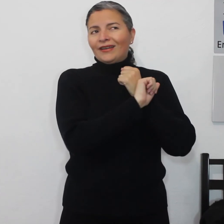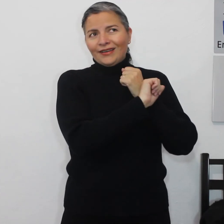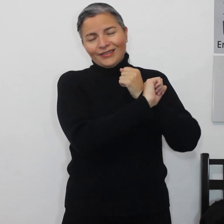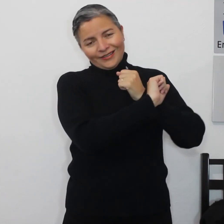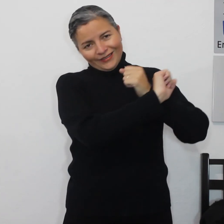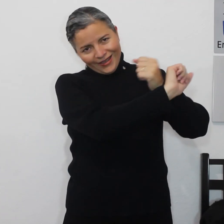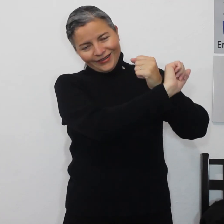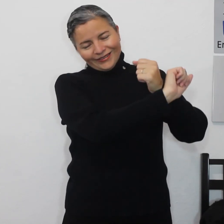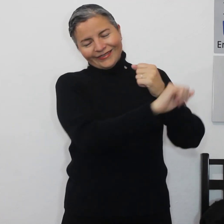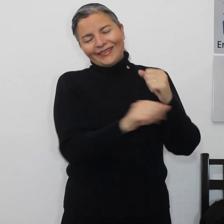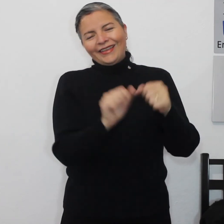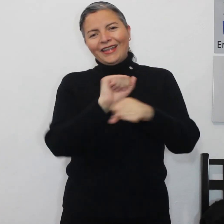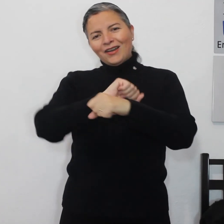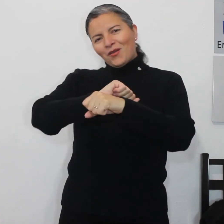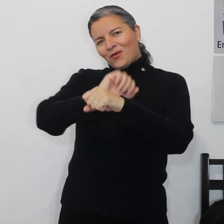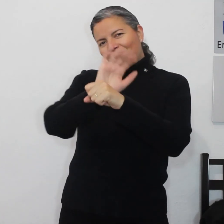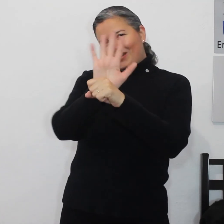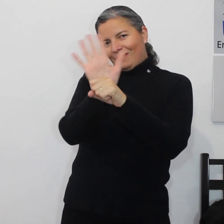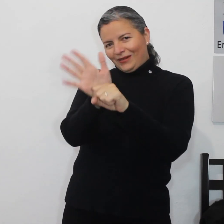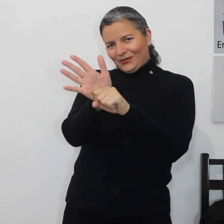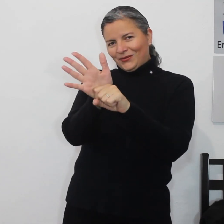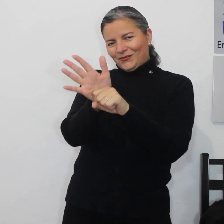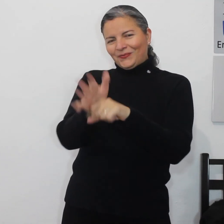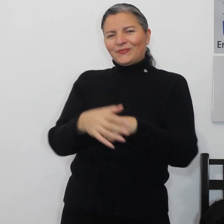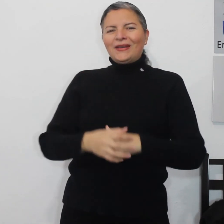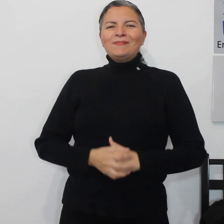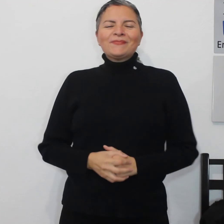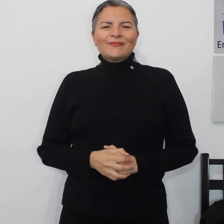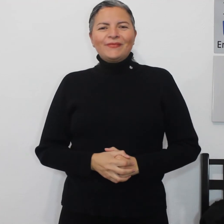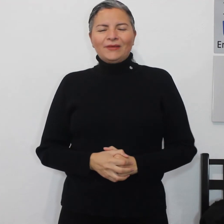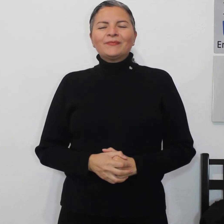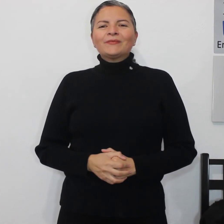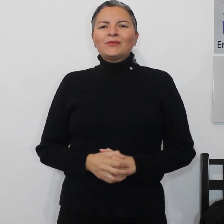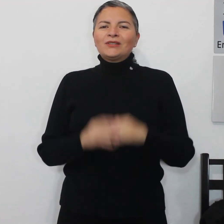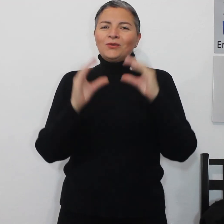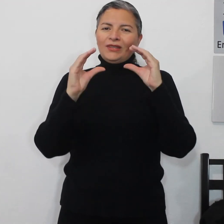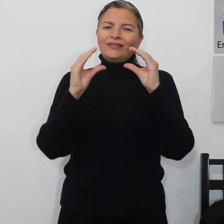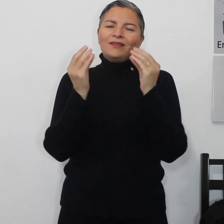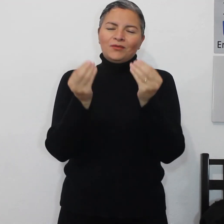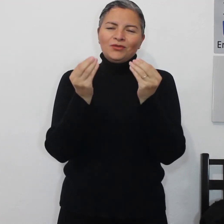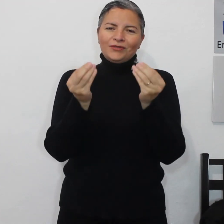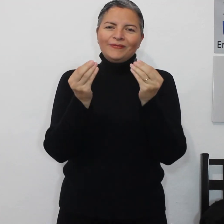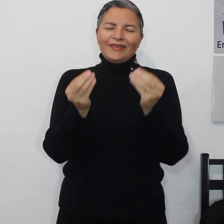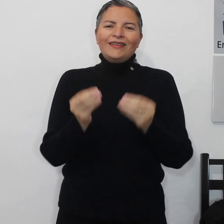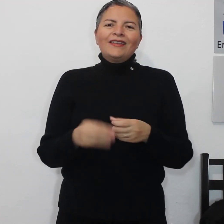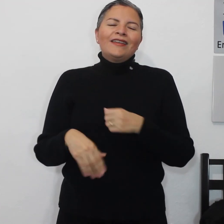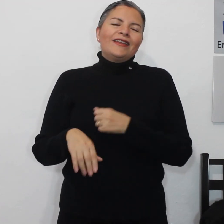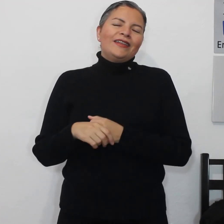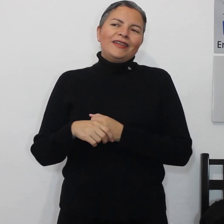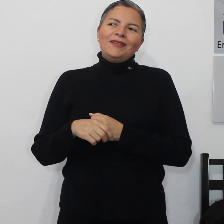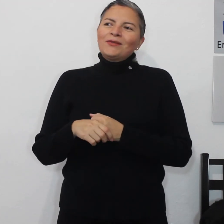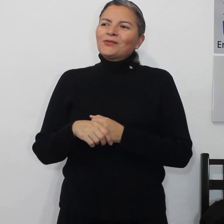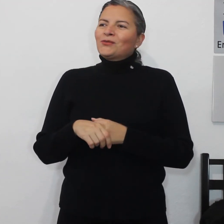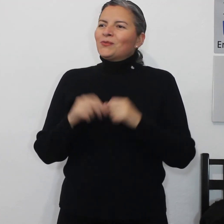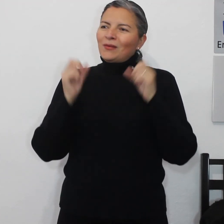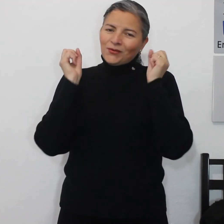rechazar el coronavirus. ¿Verdad? Bueno, pues cuídense mucho y nos vemos